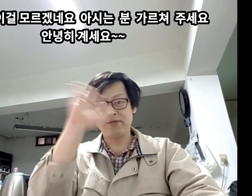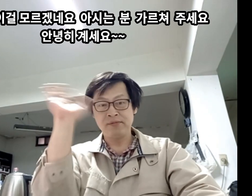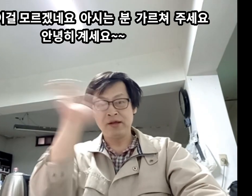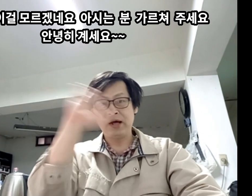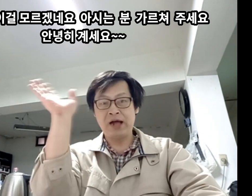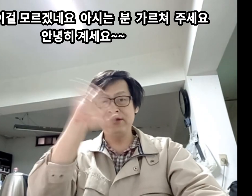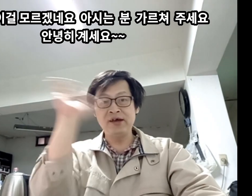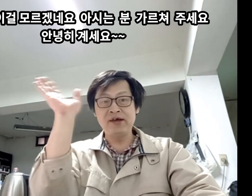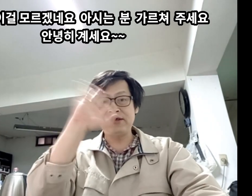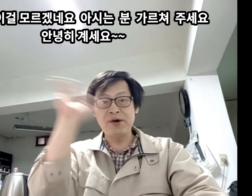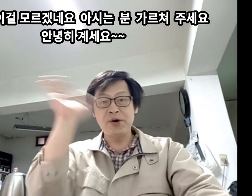안녕히 계세요